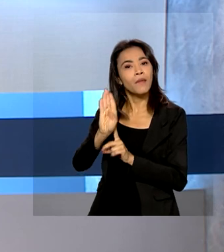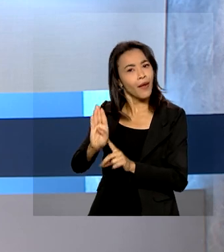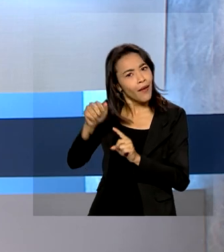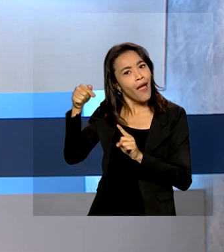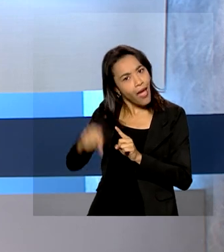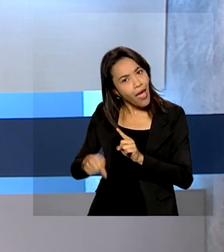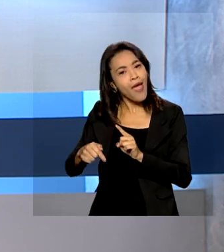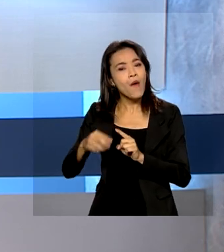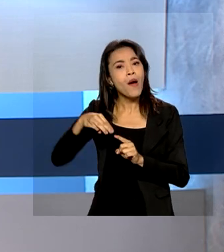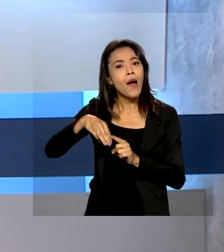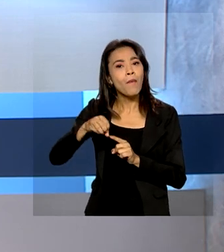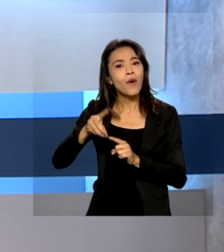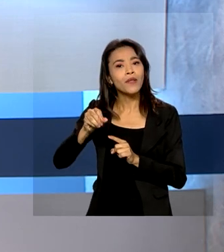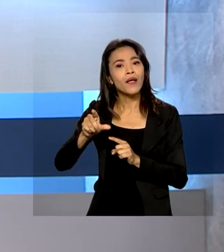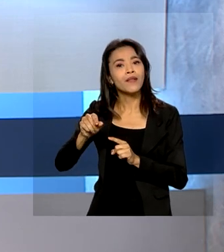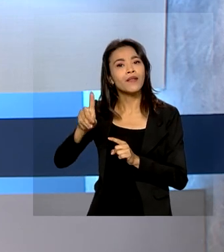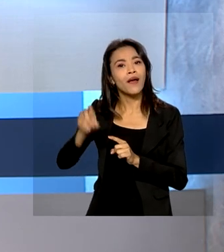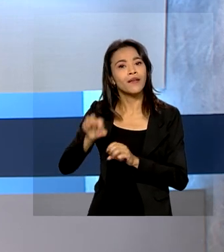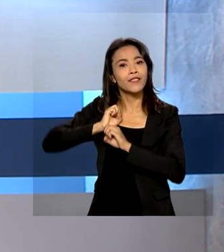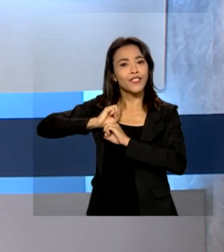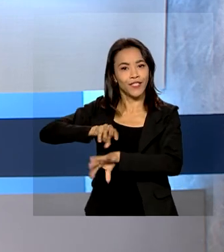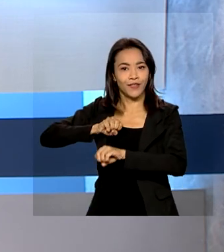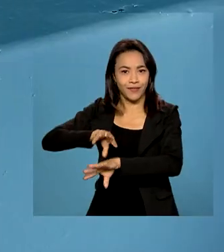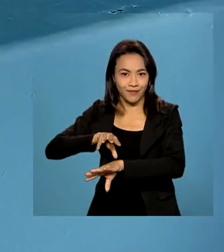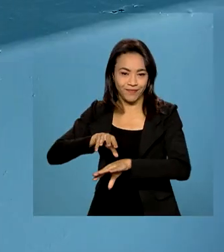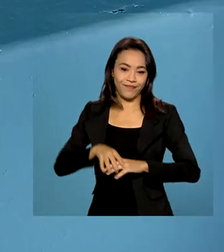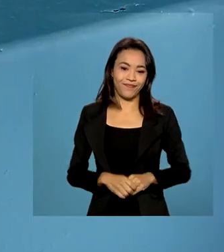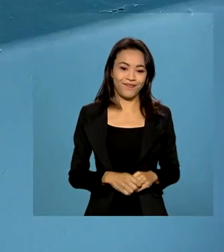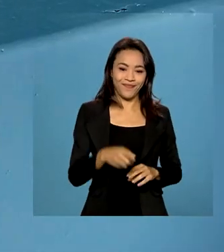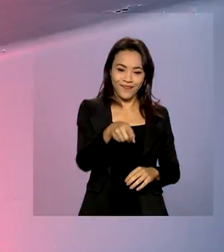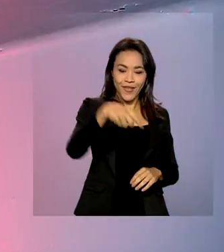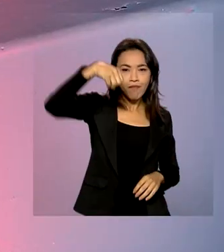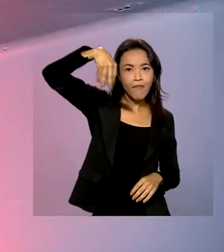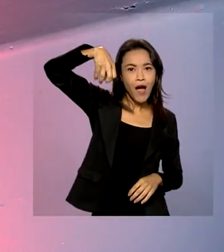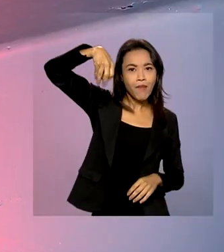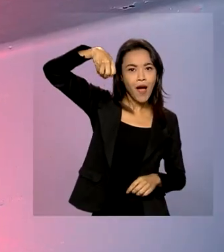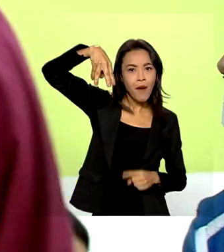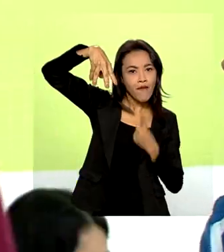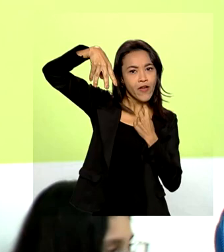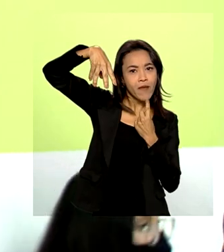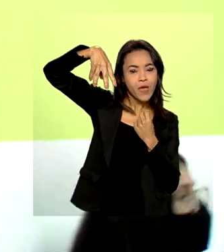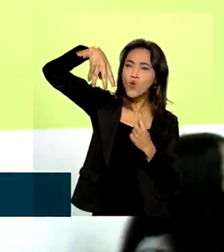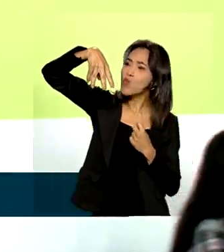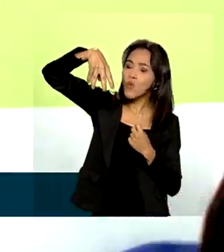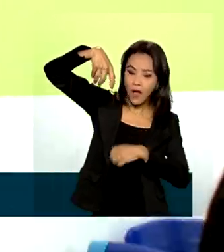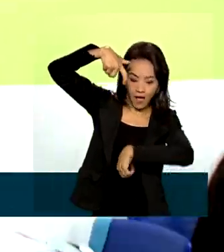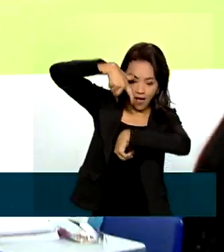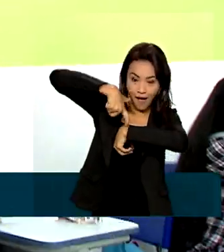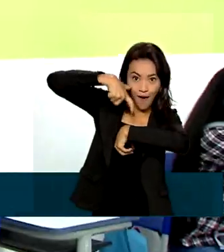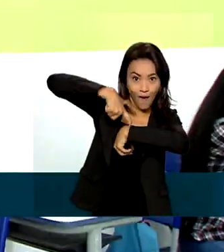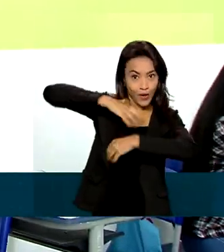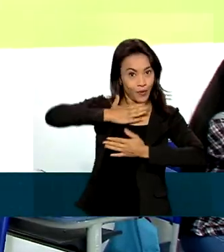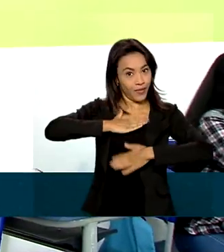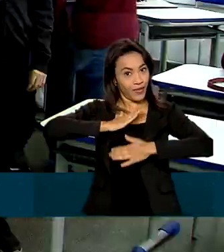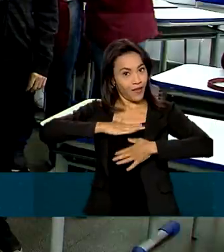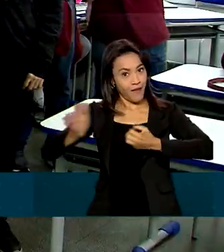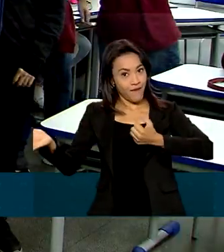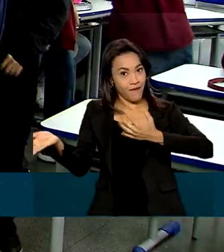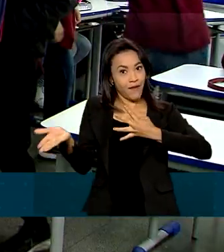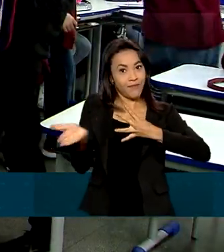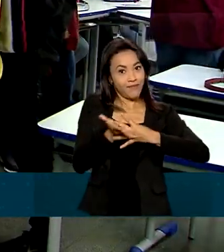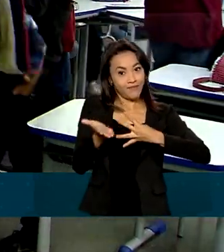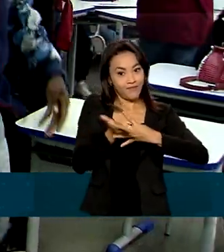modalidade de ensino independente. Luz vermelha acesa, sinal de que chegou a hora do intervalo nesta escola